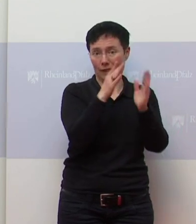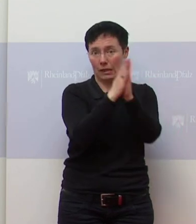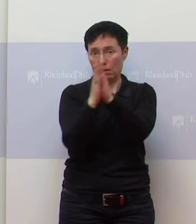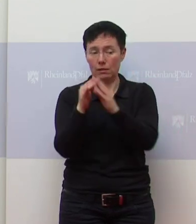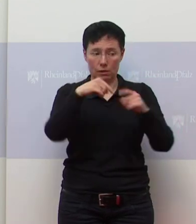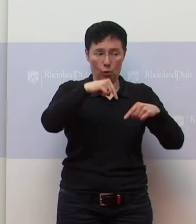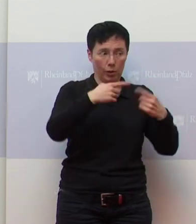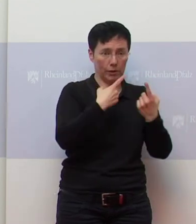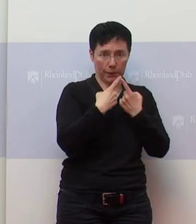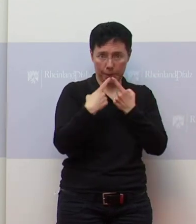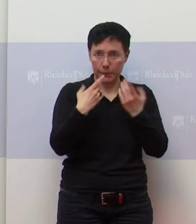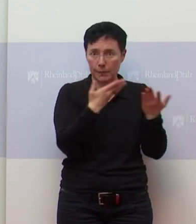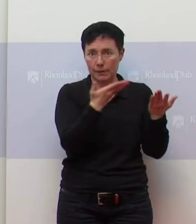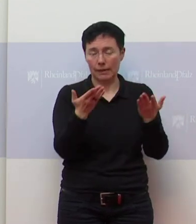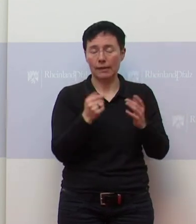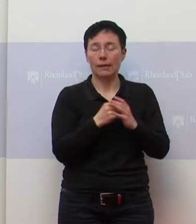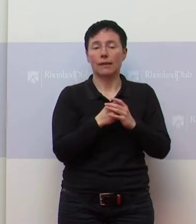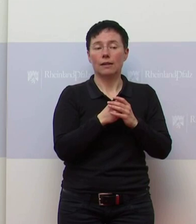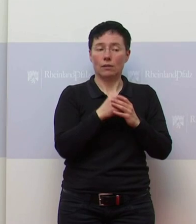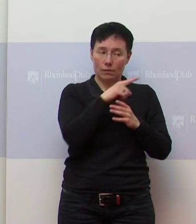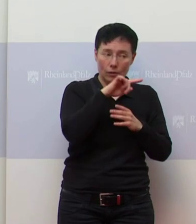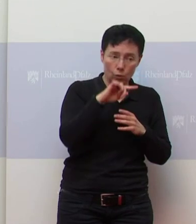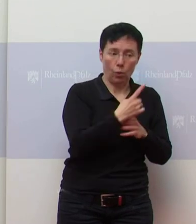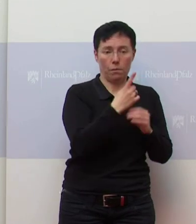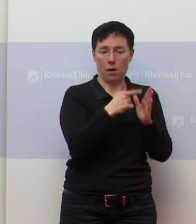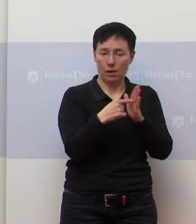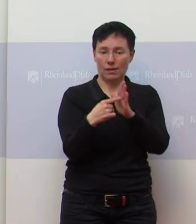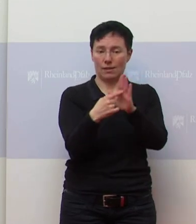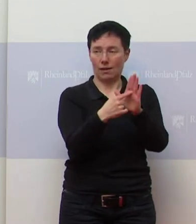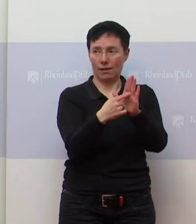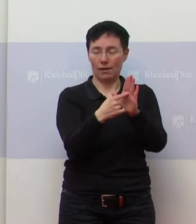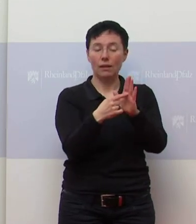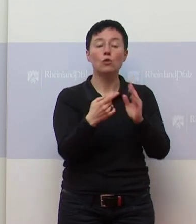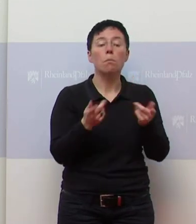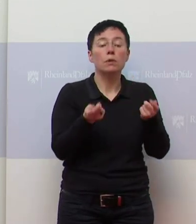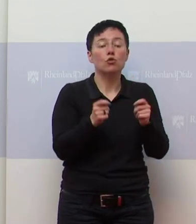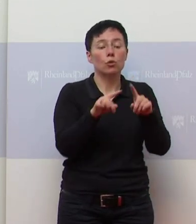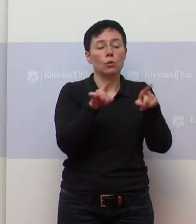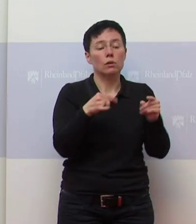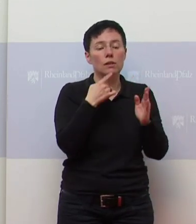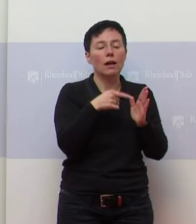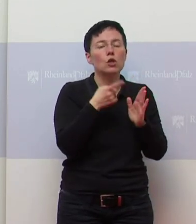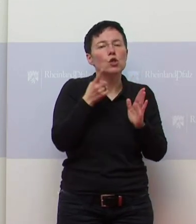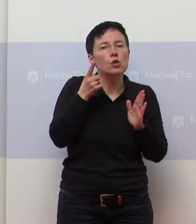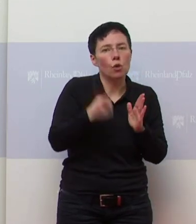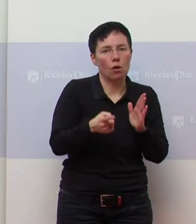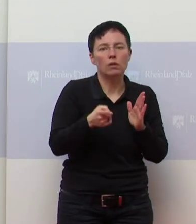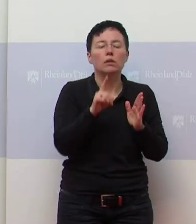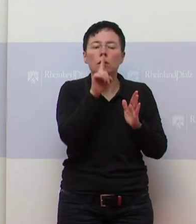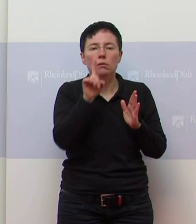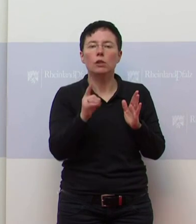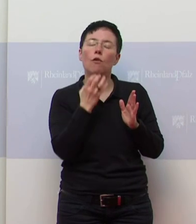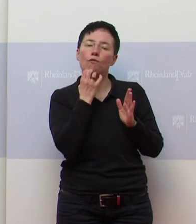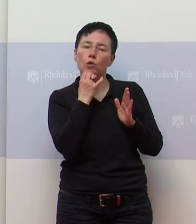und wird nochmal darstellen, dass es tatsächlich sollen, heißt es in dem Beschluss, es ist mehr wie ein Wunsch, dass man